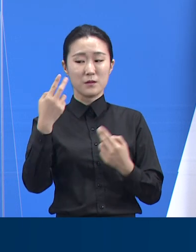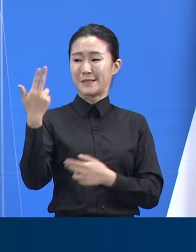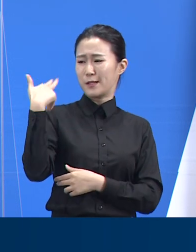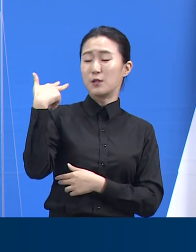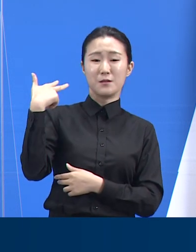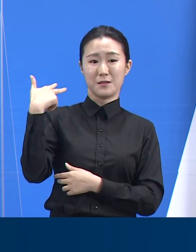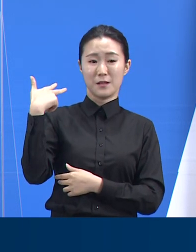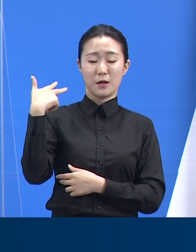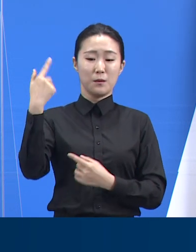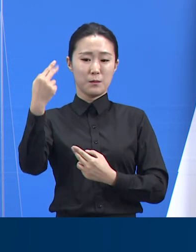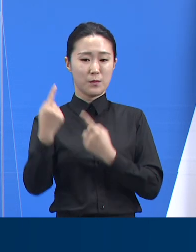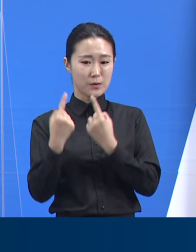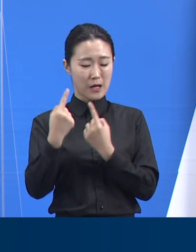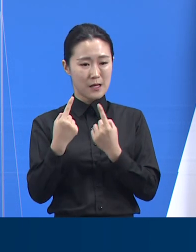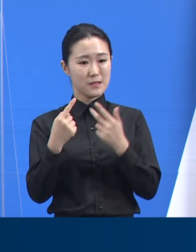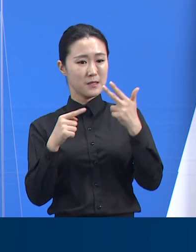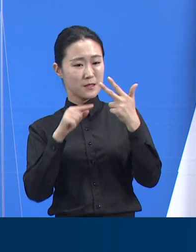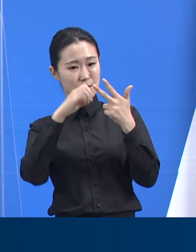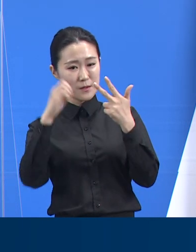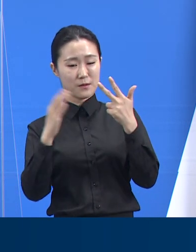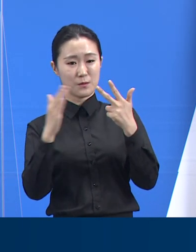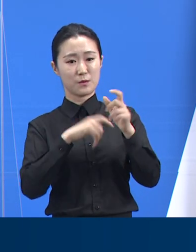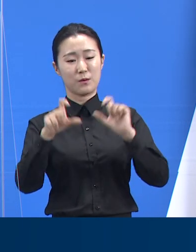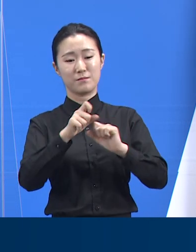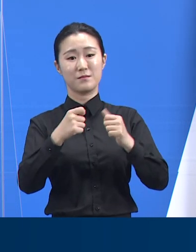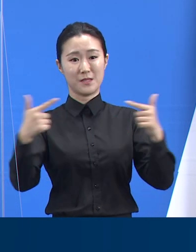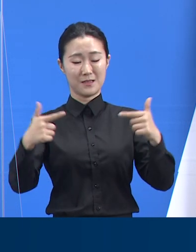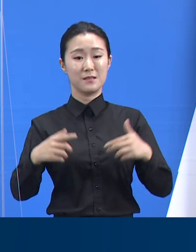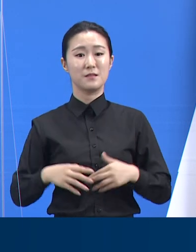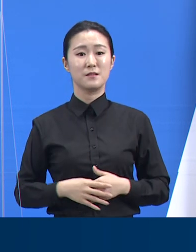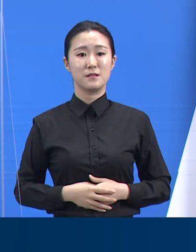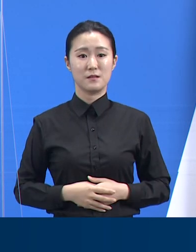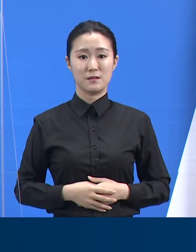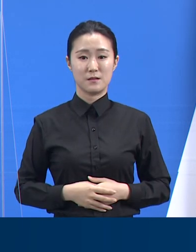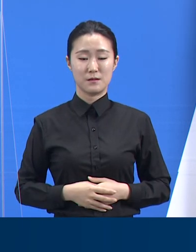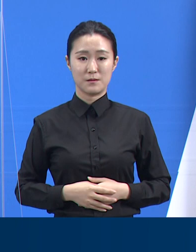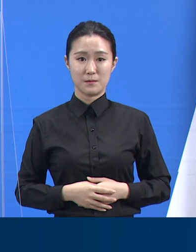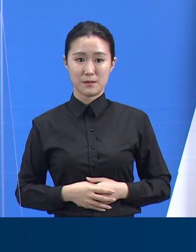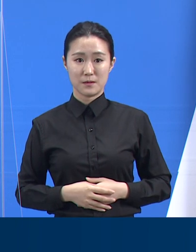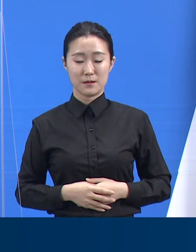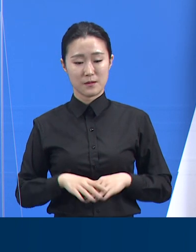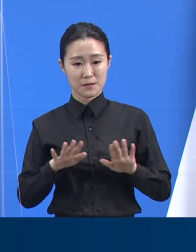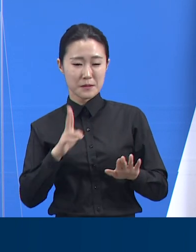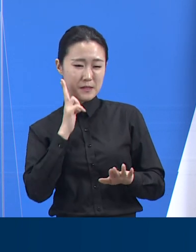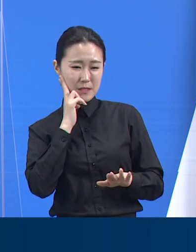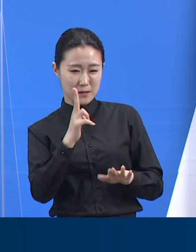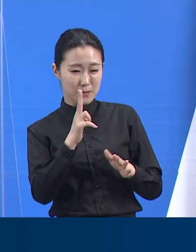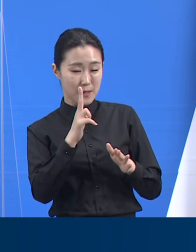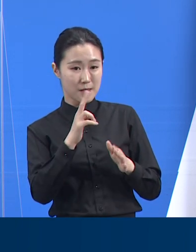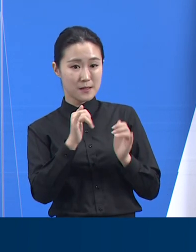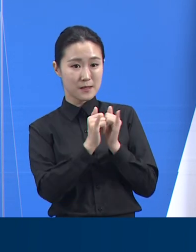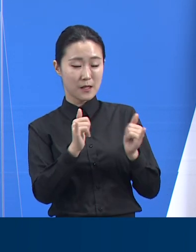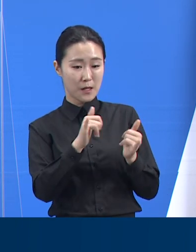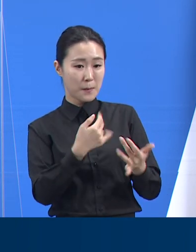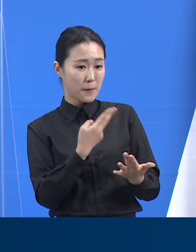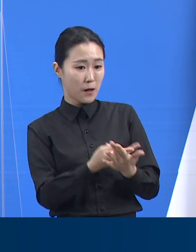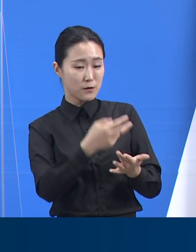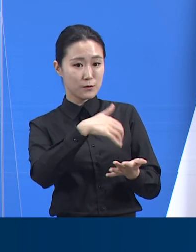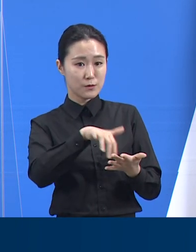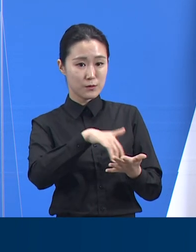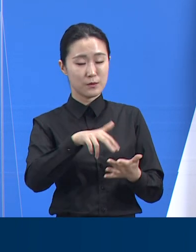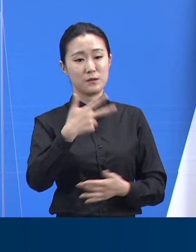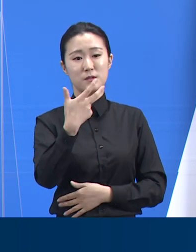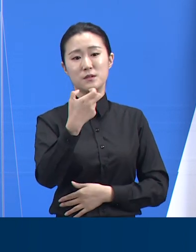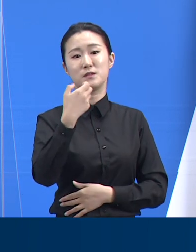중증 환자 치료 병상은 총 190병상을 확보하였으며 이중 79개를 사용하고 있습니다. 현재 가동률은 41.6